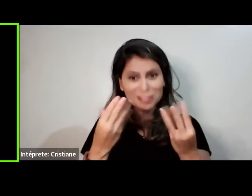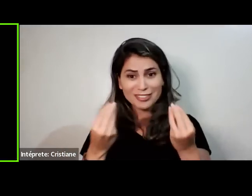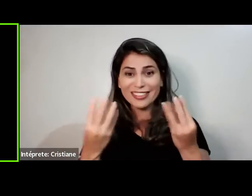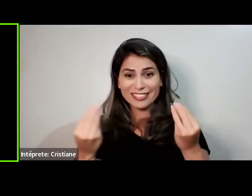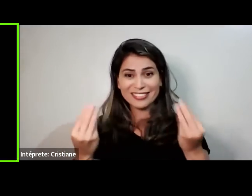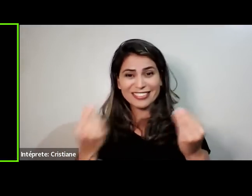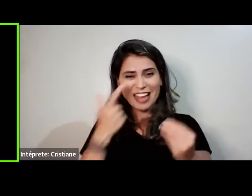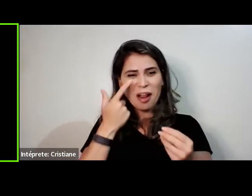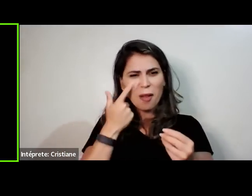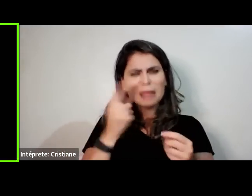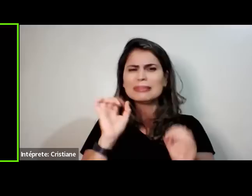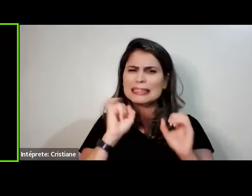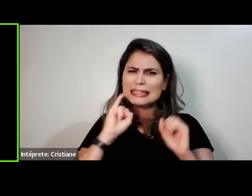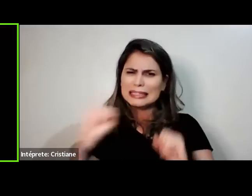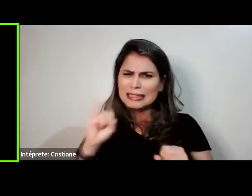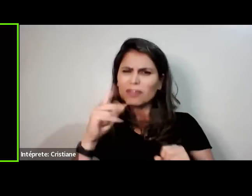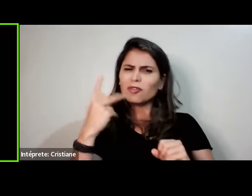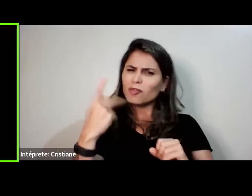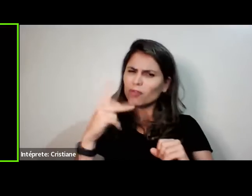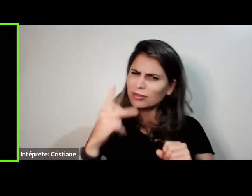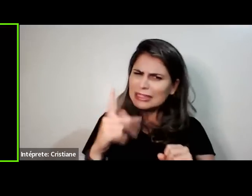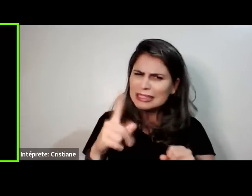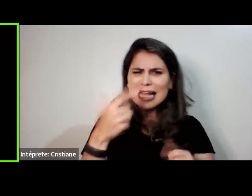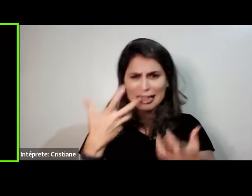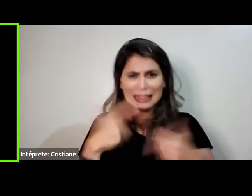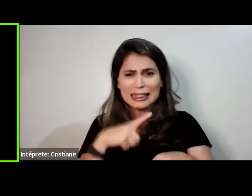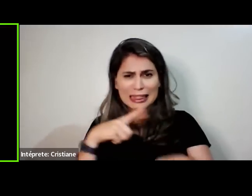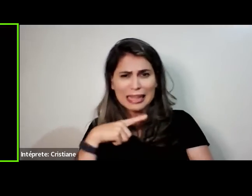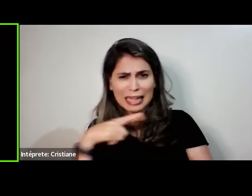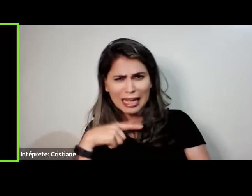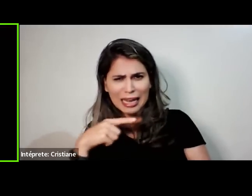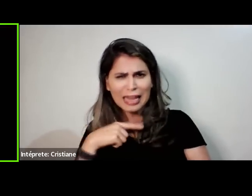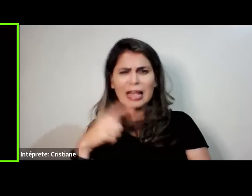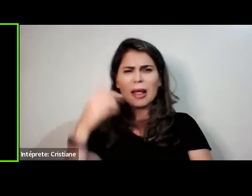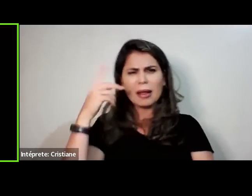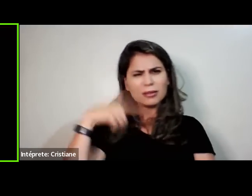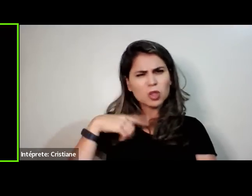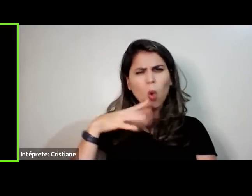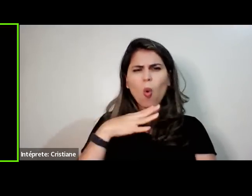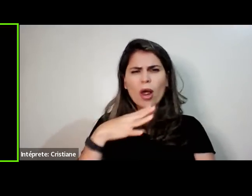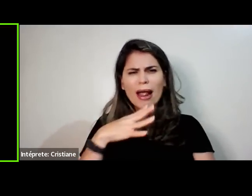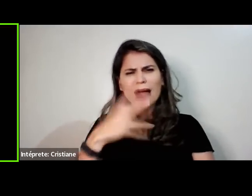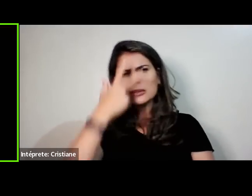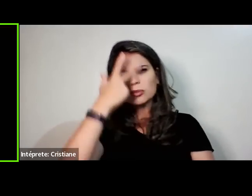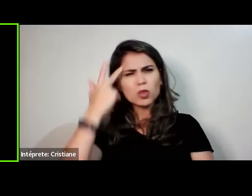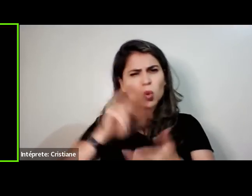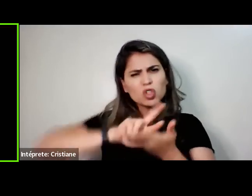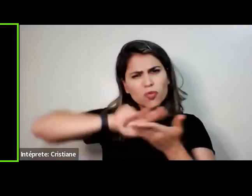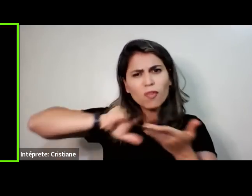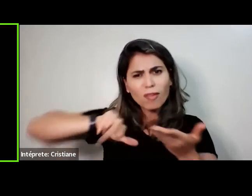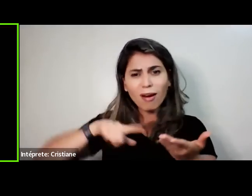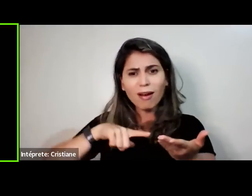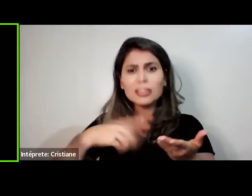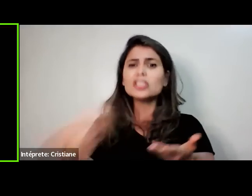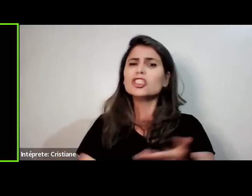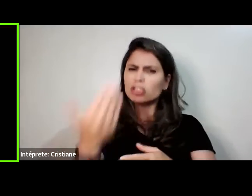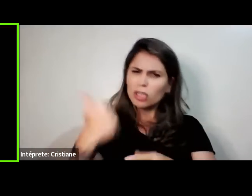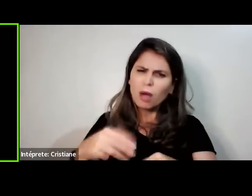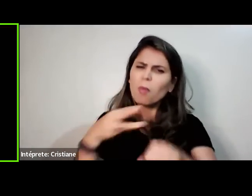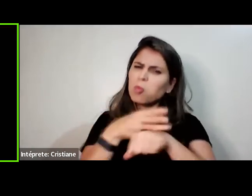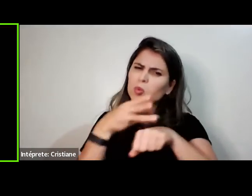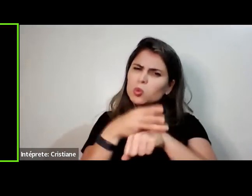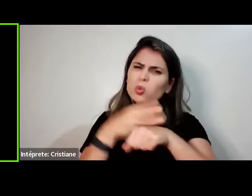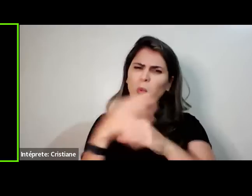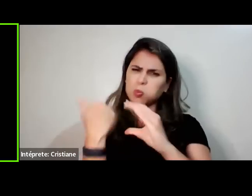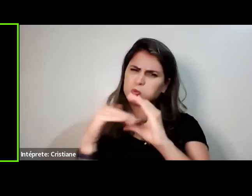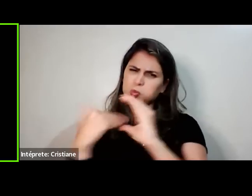Volto a pedir novamente, Traga mais pessoas. Quanto mais pessoas tiverem informações, melhores. Muitos convidaram